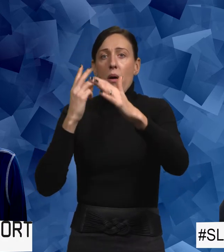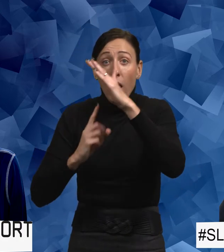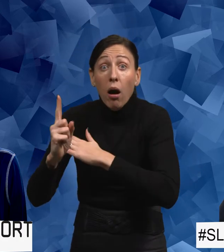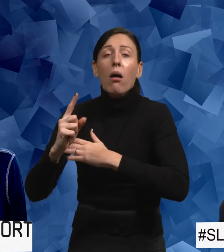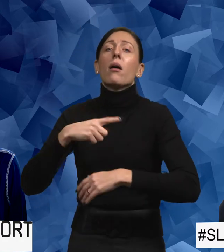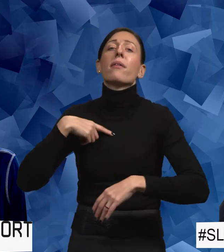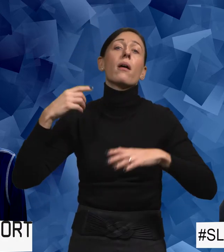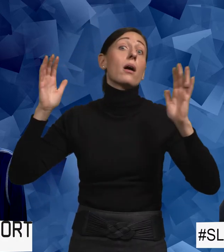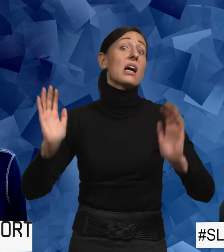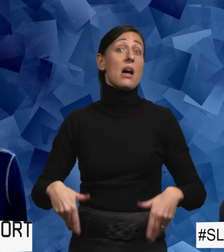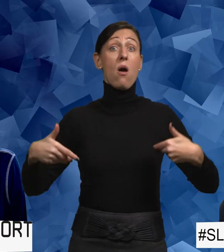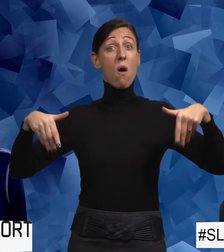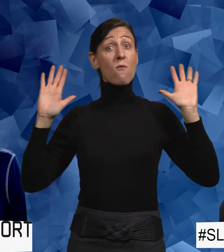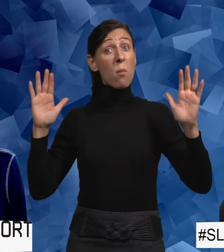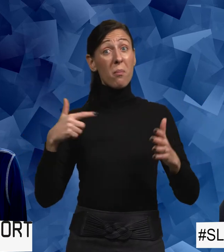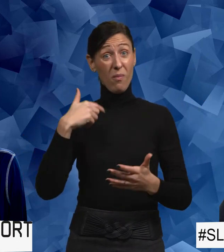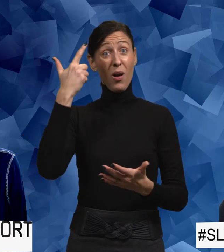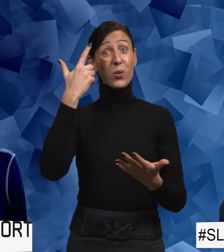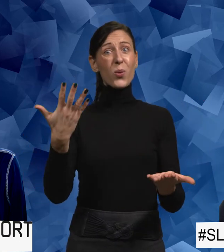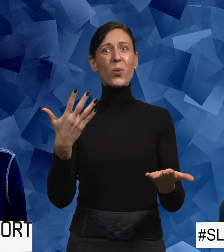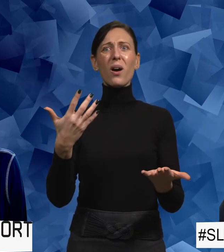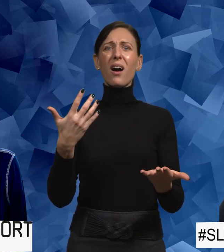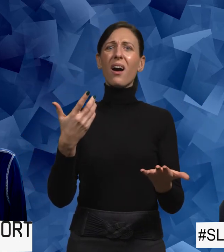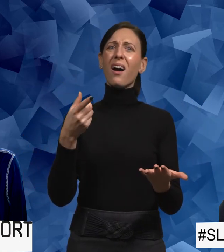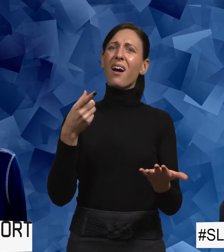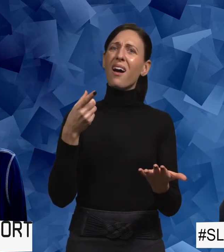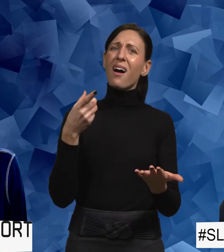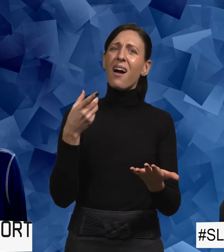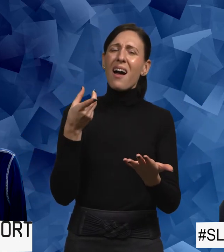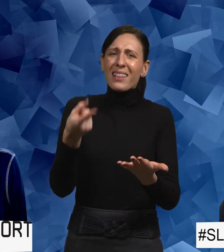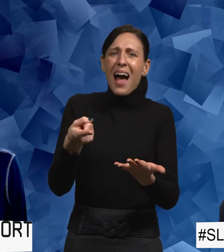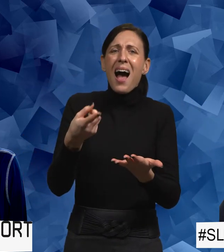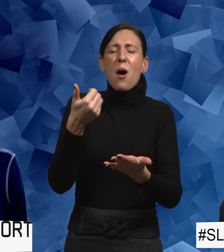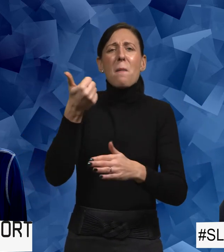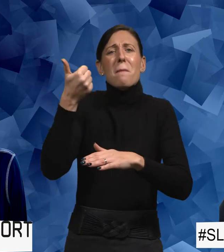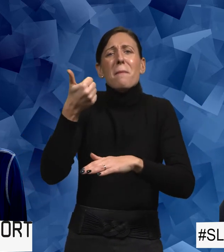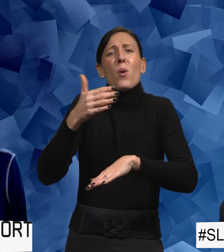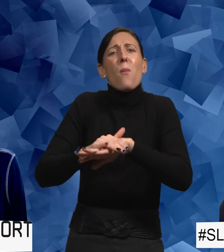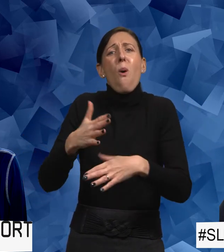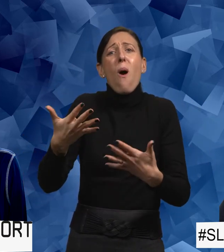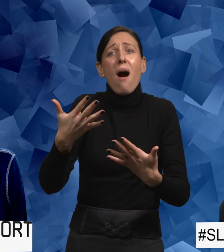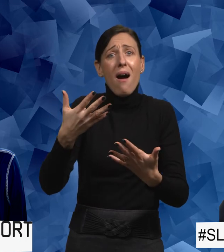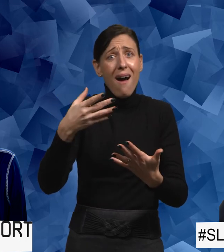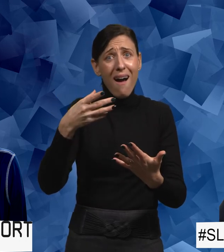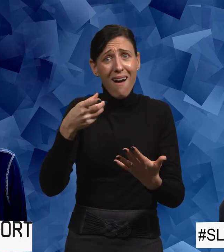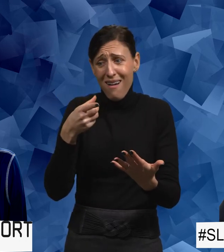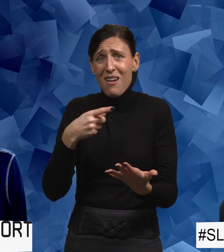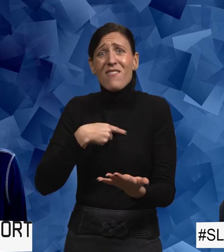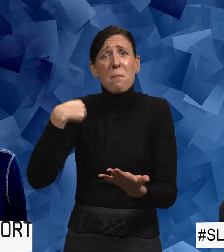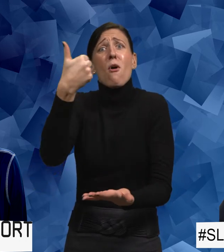3D-pubben så tröttnar vi. Alltså så. Och det tror jag. Alltså det, jag har skrivit här någonstans mot slutet,